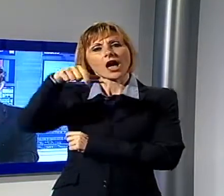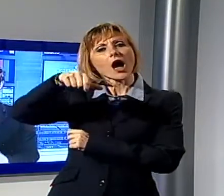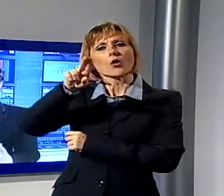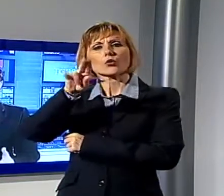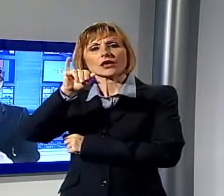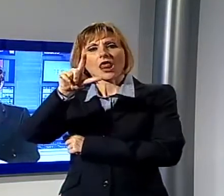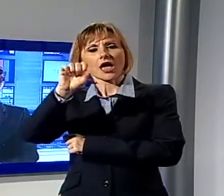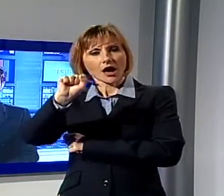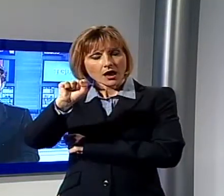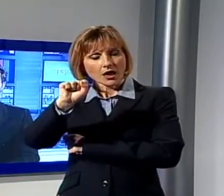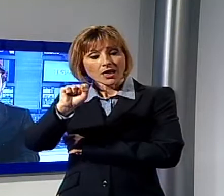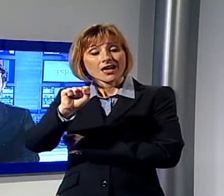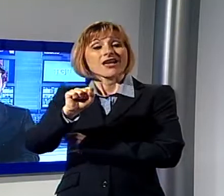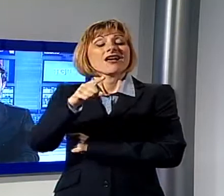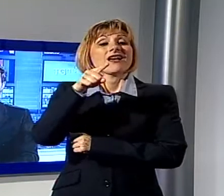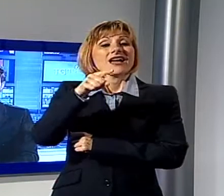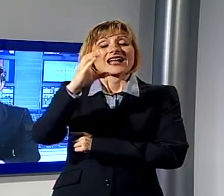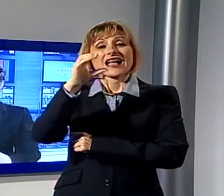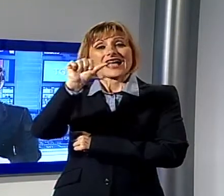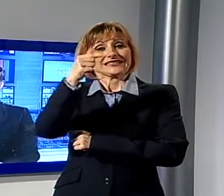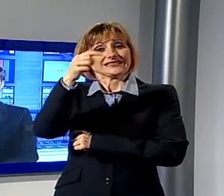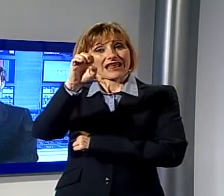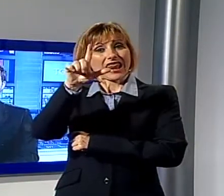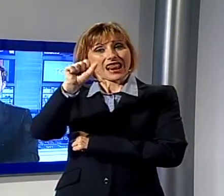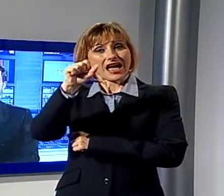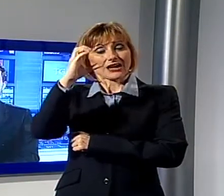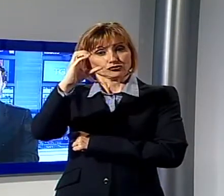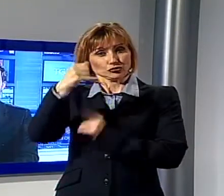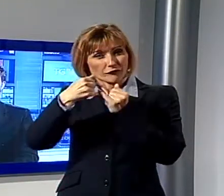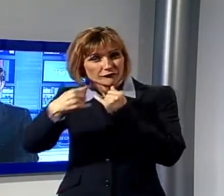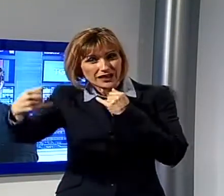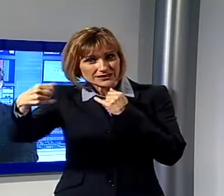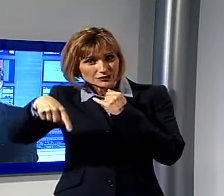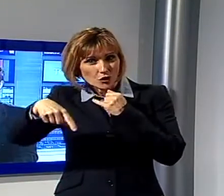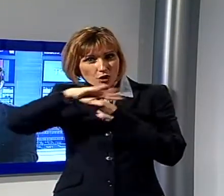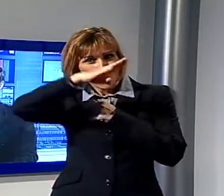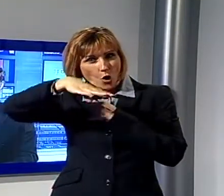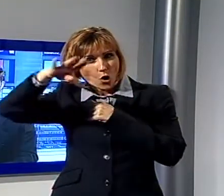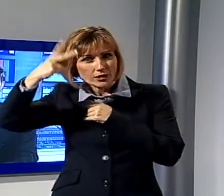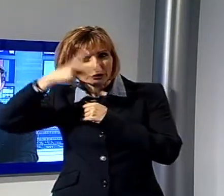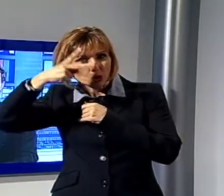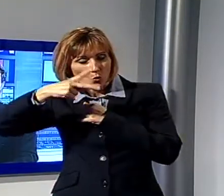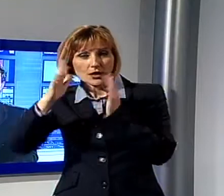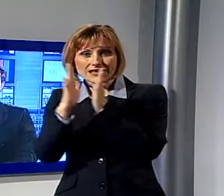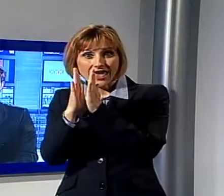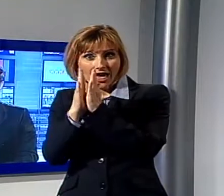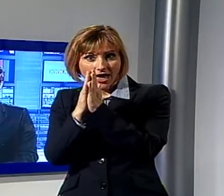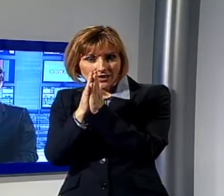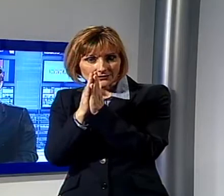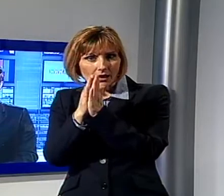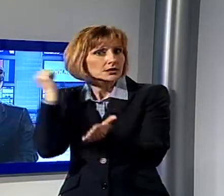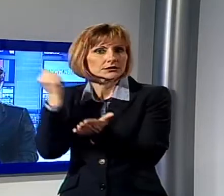Castellaccio, uno dei simboli di questa frazione sulle colline di Lucca che in questi giorni invece di essere